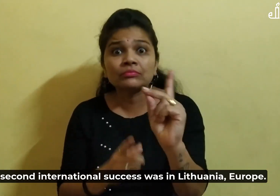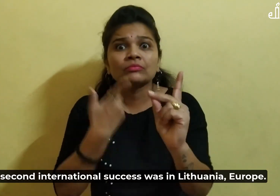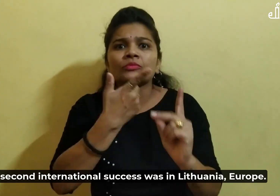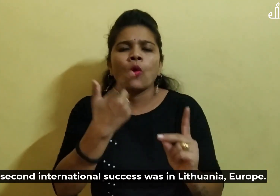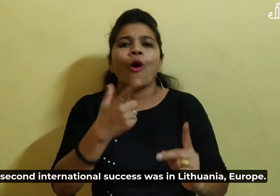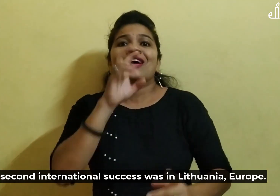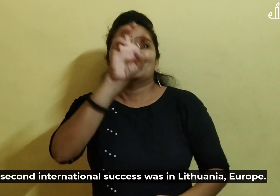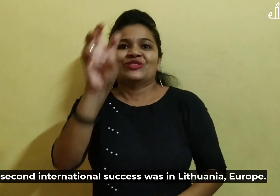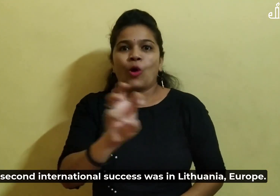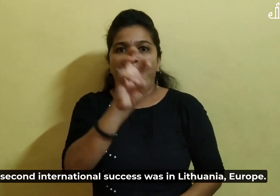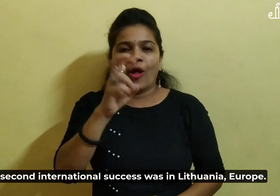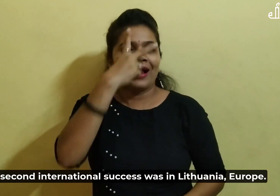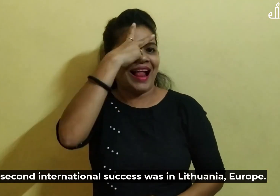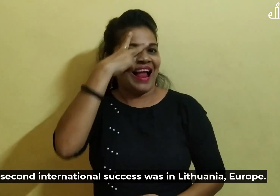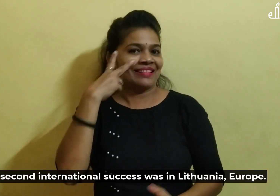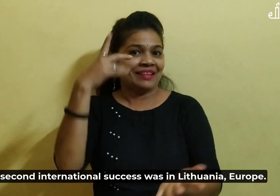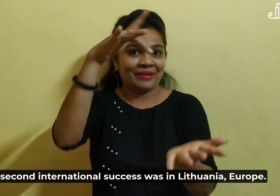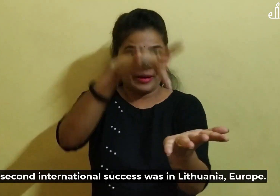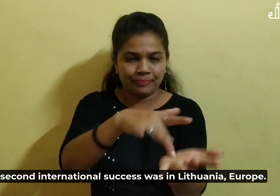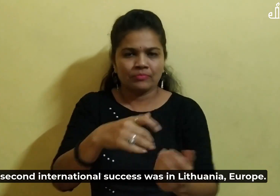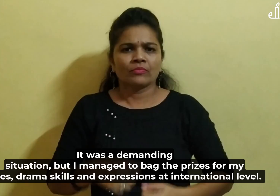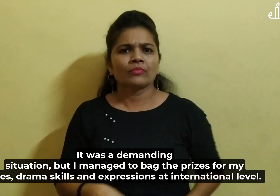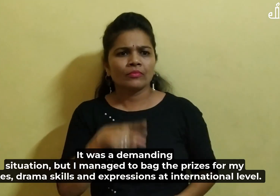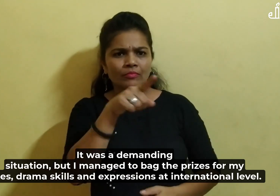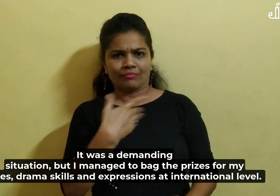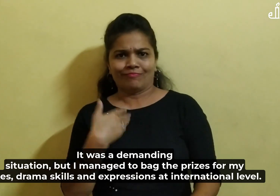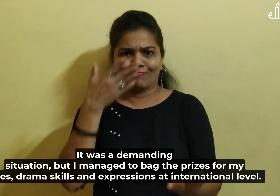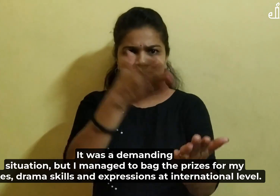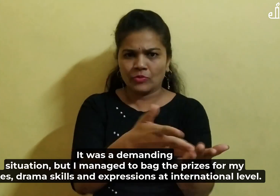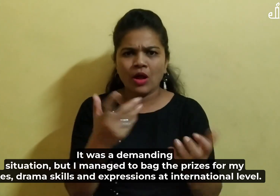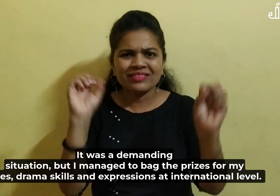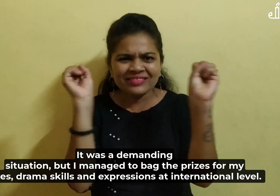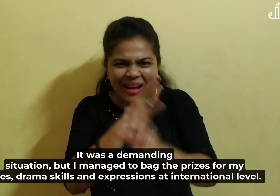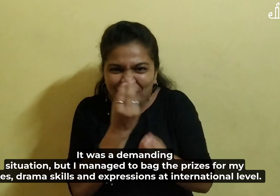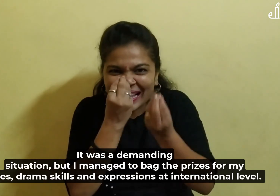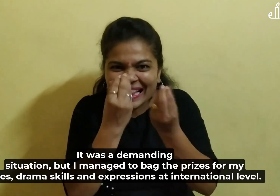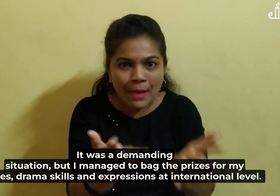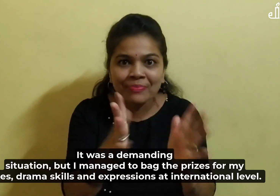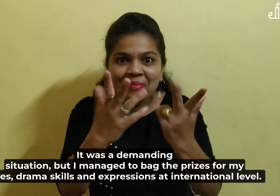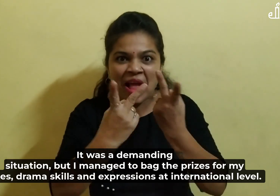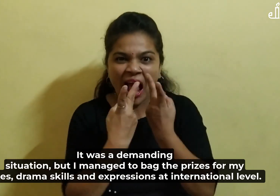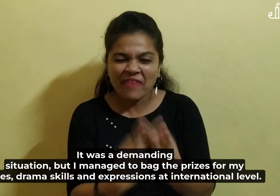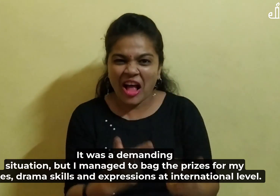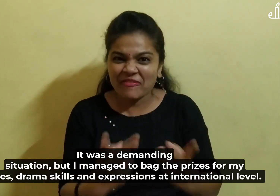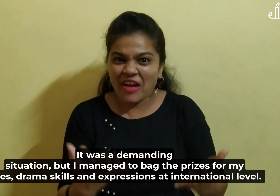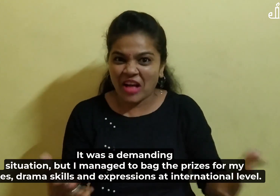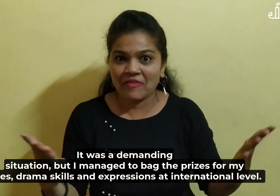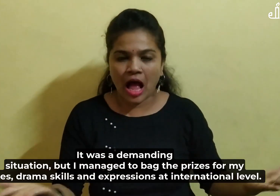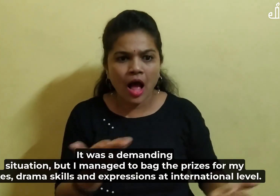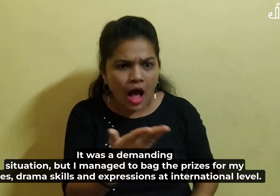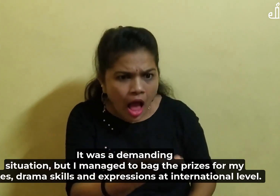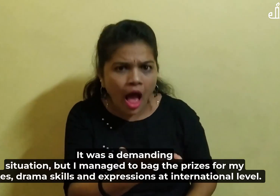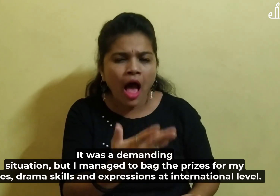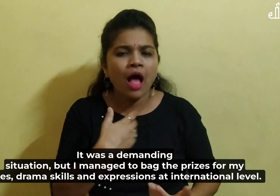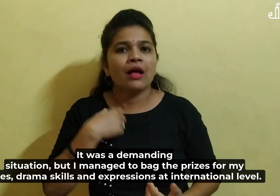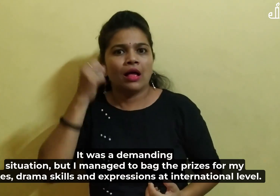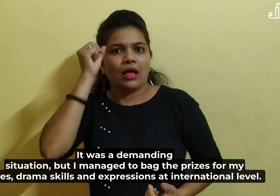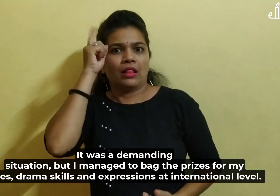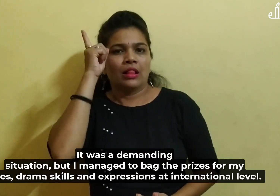मेरी दूसरी आंतराष्टे सफल था यूरोप में लिथुनिया में हुई थी यहाँ एक मांग वाली स्थी थी लेकिन मैं